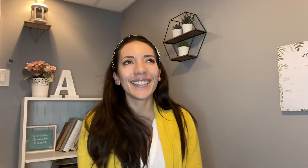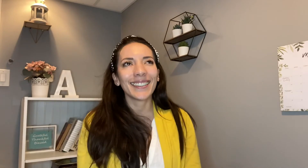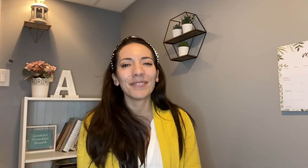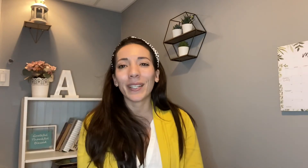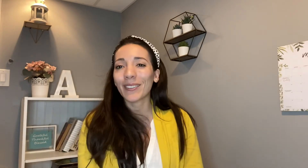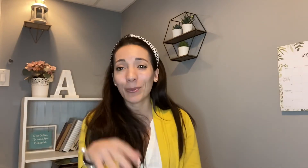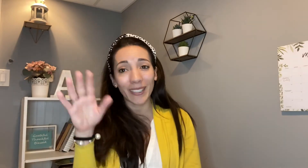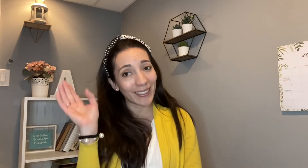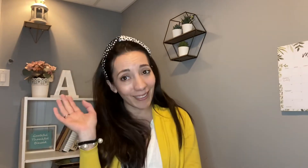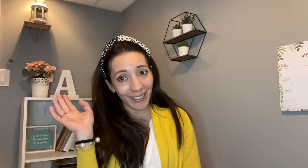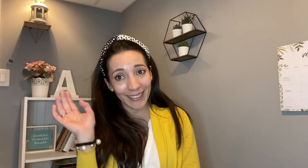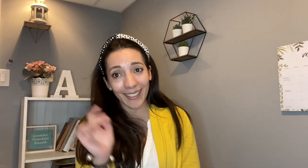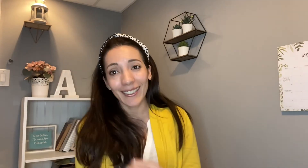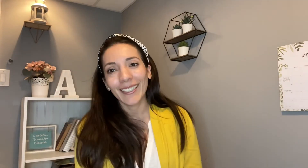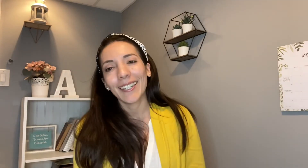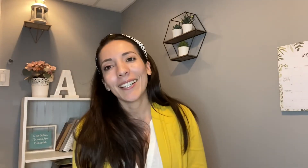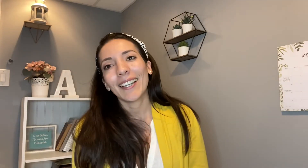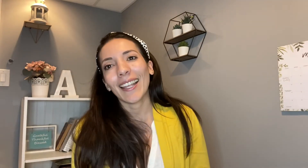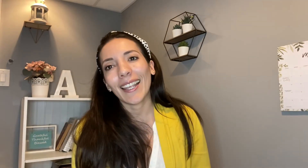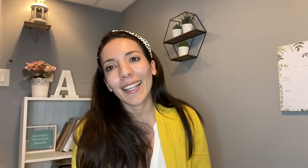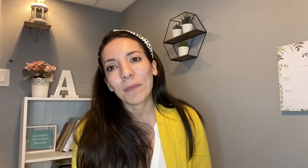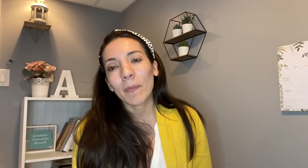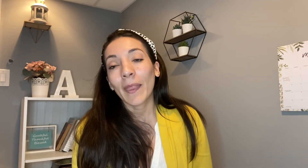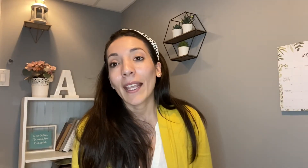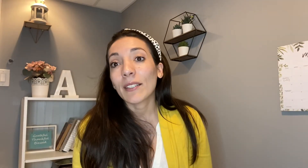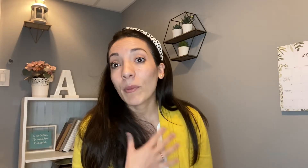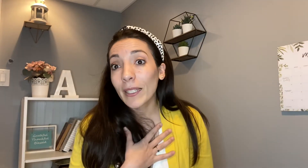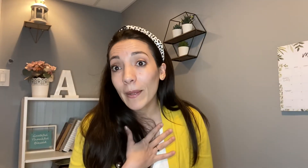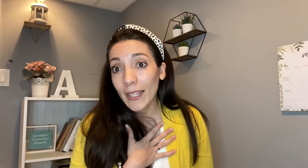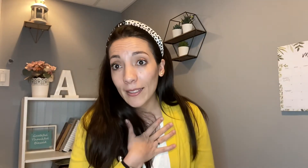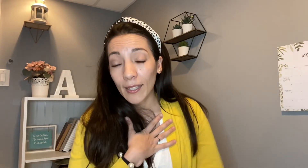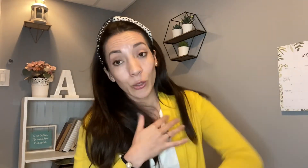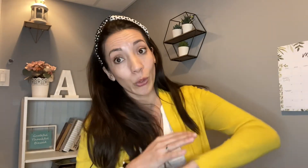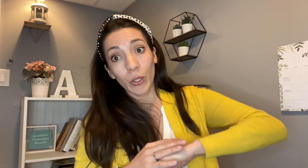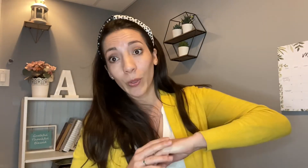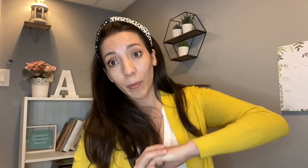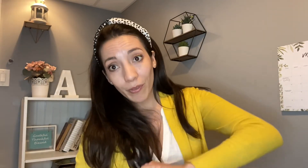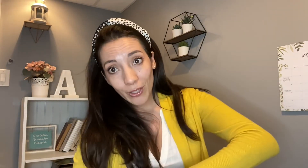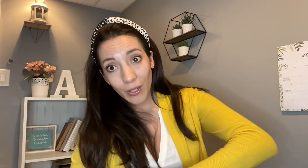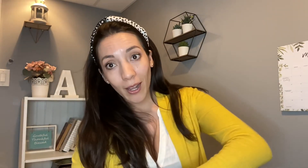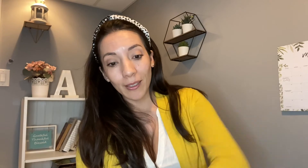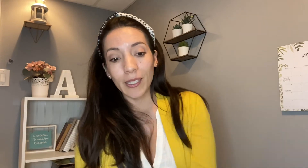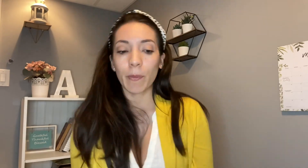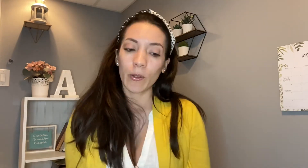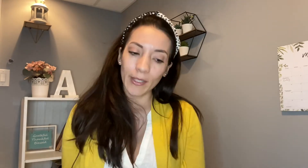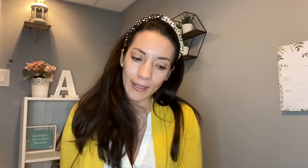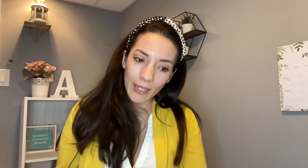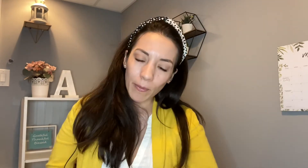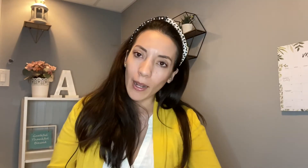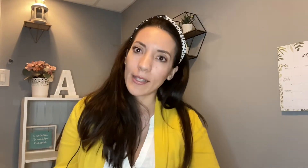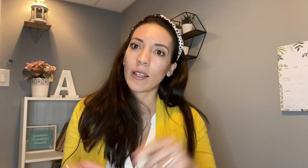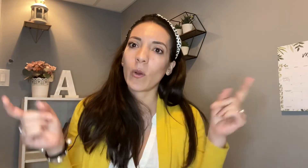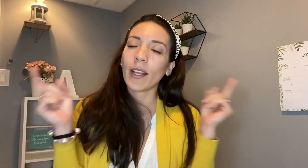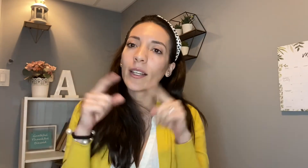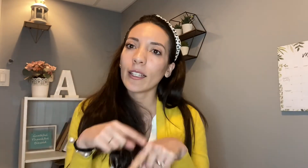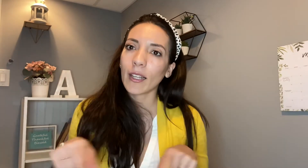pero después les hablo de esa esa fue mi experiencia no soy ninguna profesional espero les sirva les dejo en la cajita de